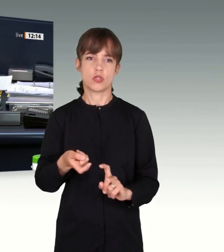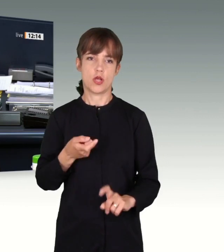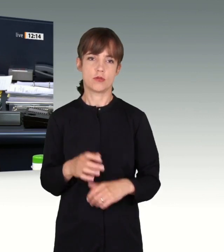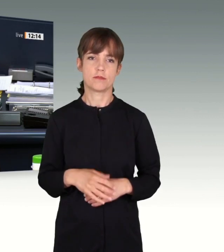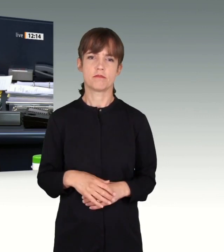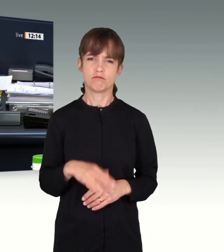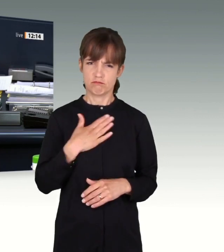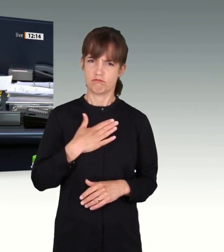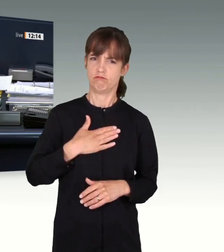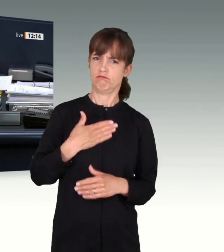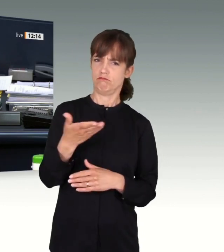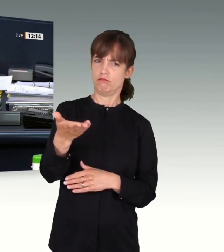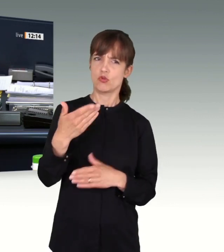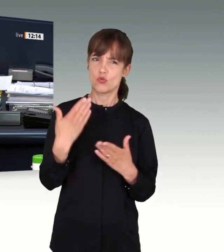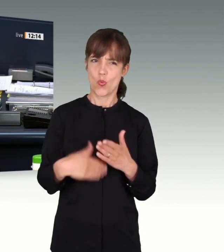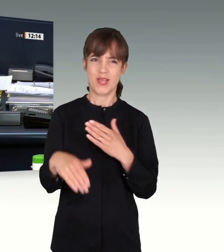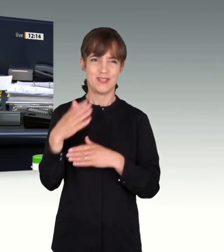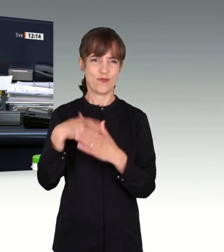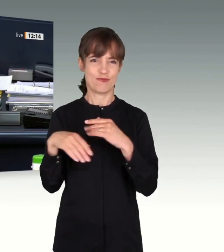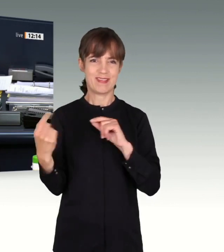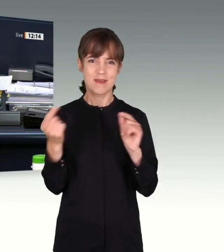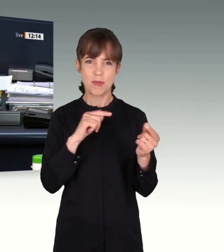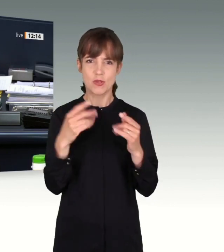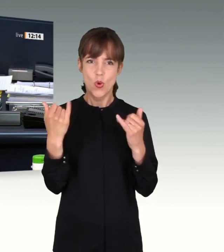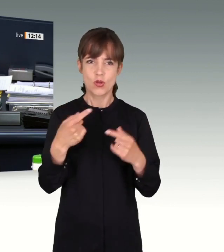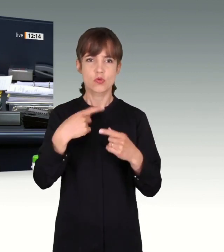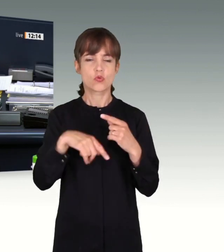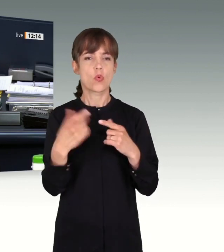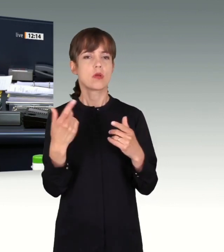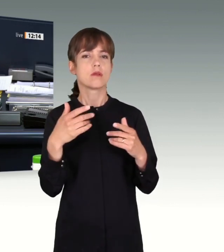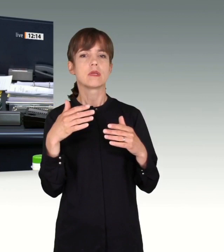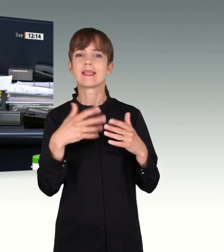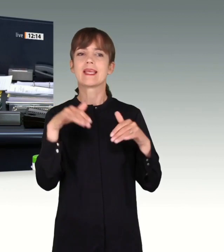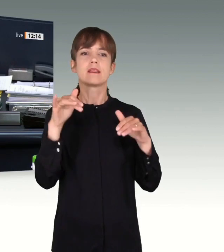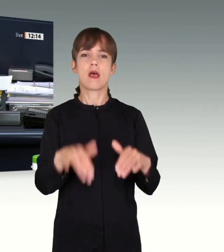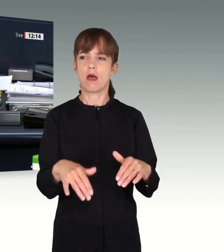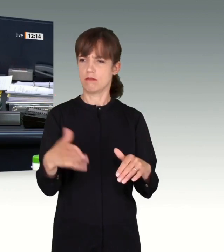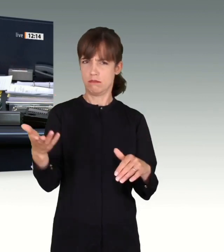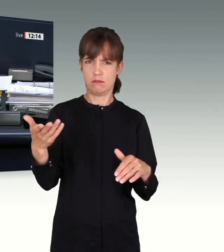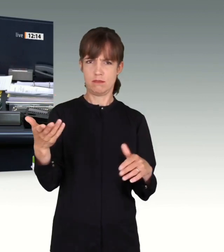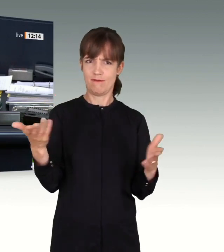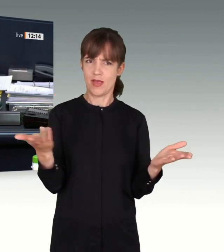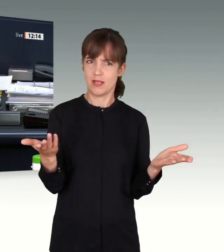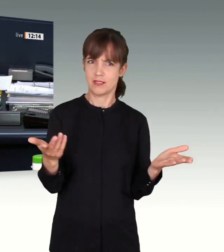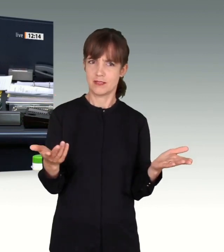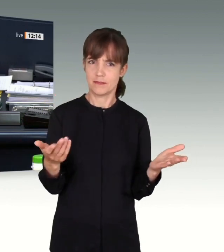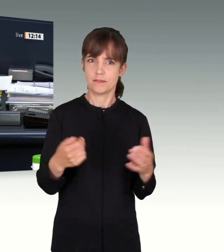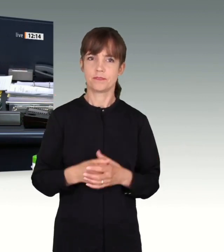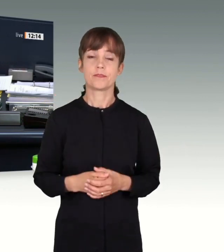unterrichtet, dass die Bundeskanzlerin nach ihrer Erklärungserklärung und der Debatte zum Europäischen Rat